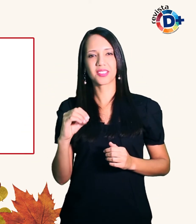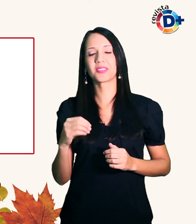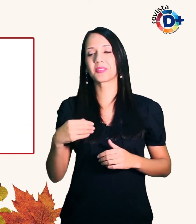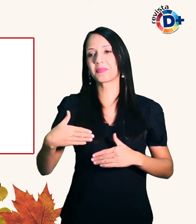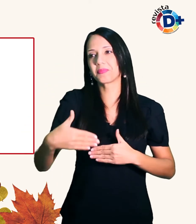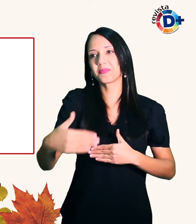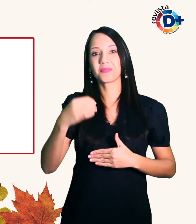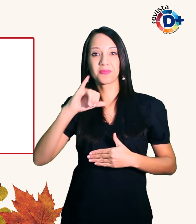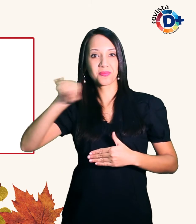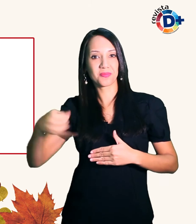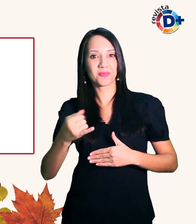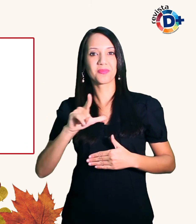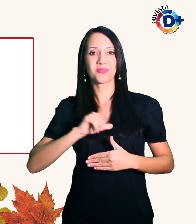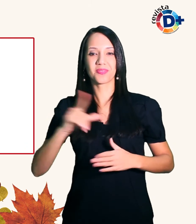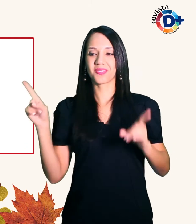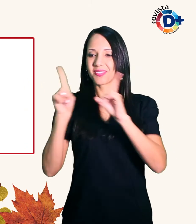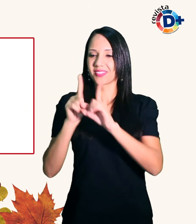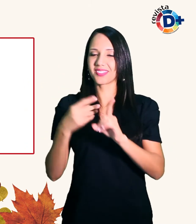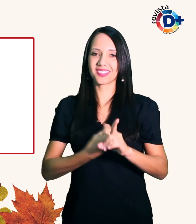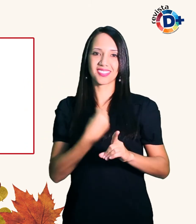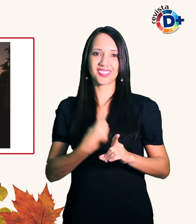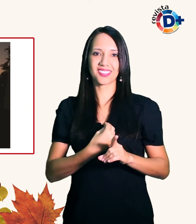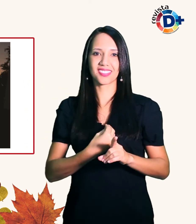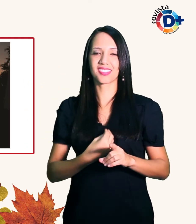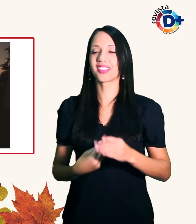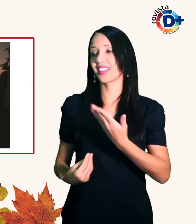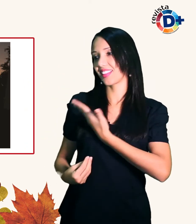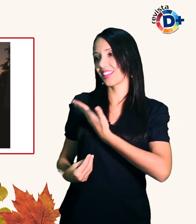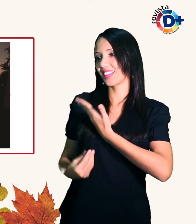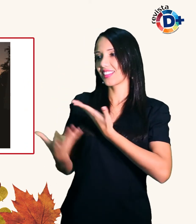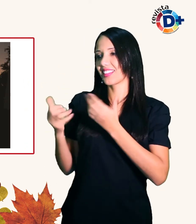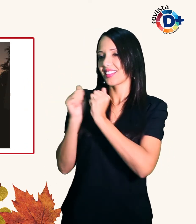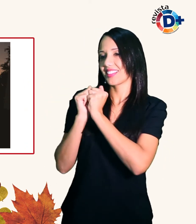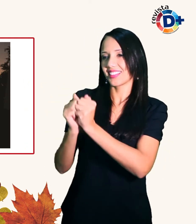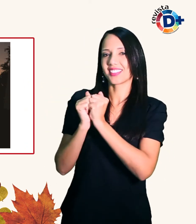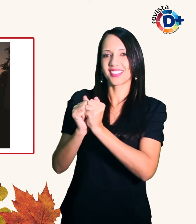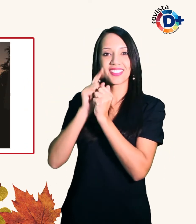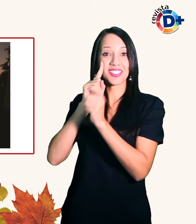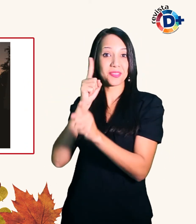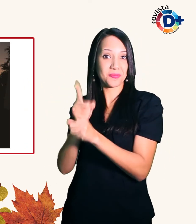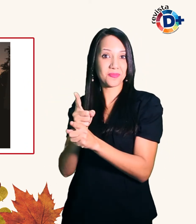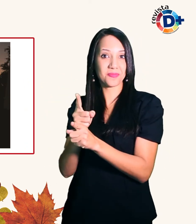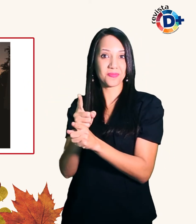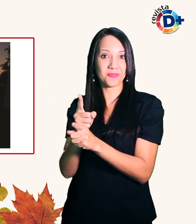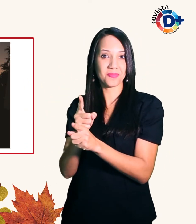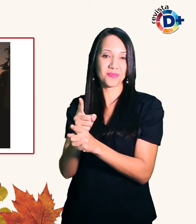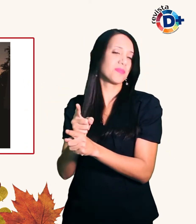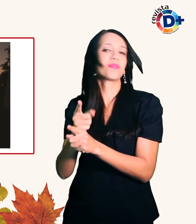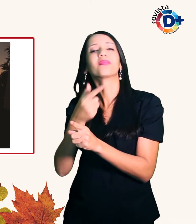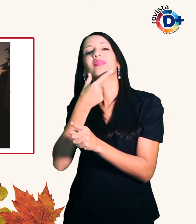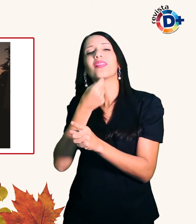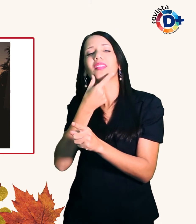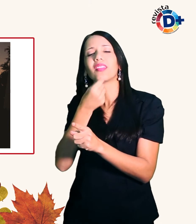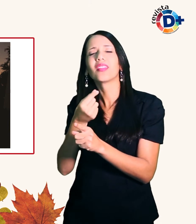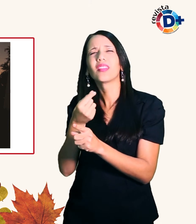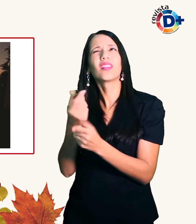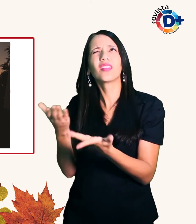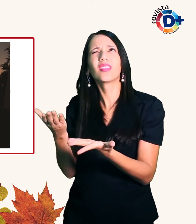Uma amiga queria a minha companhia em um encontro O rapaz em questão levou um amigo também